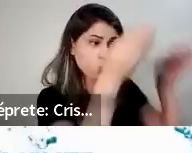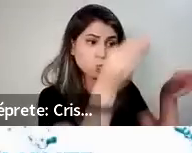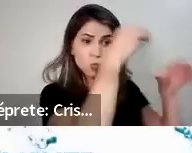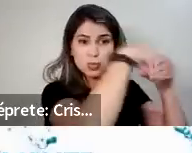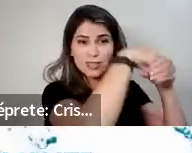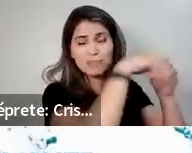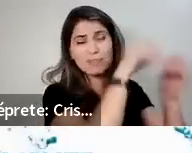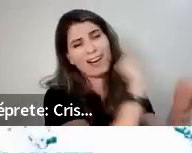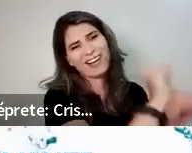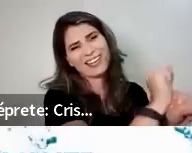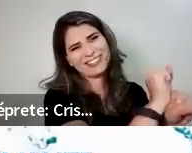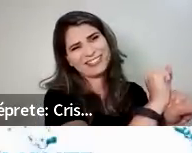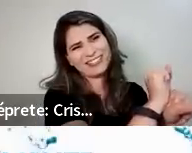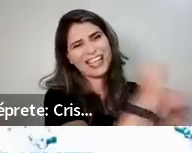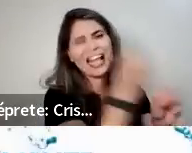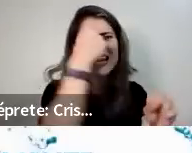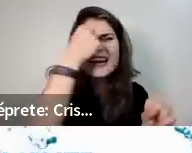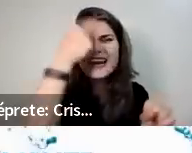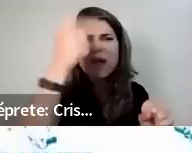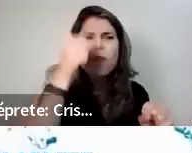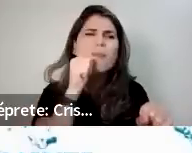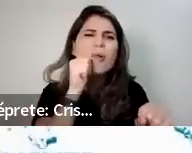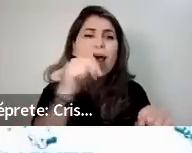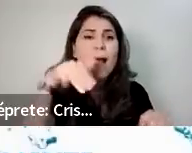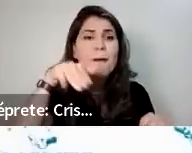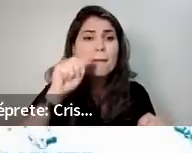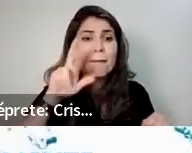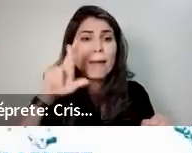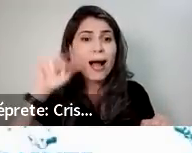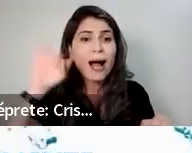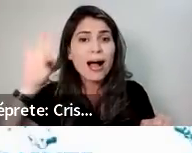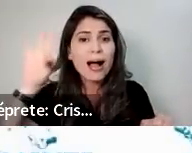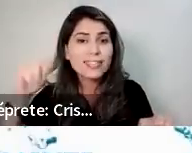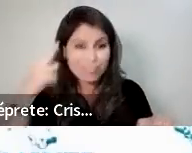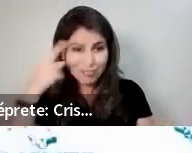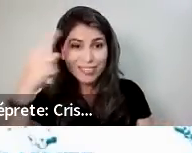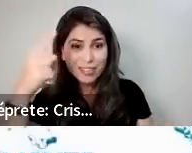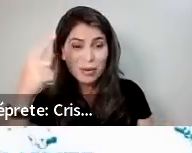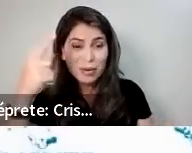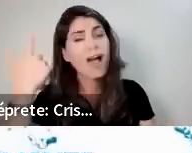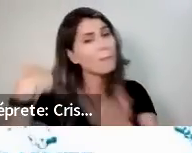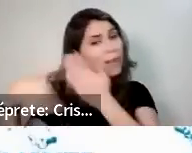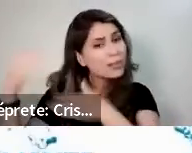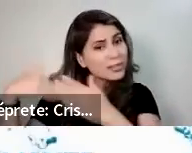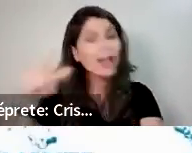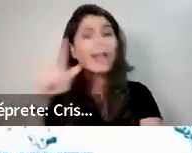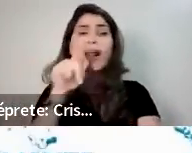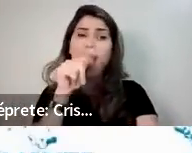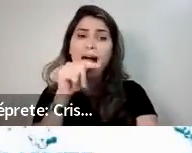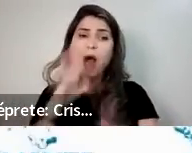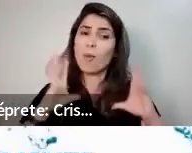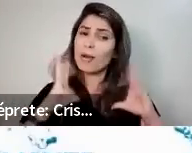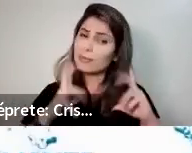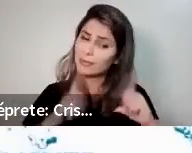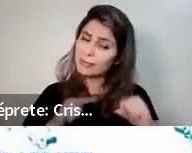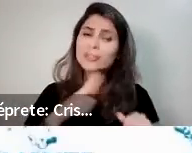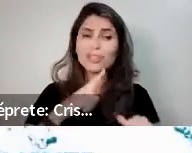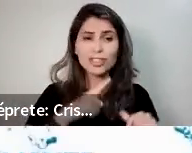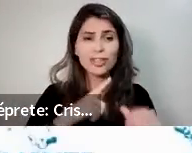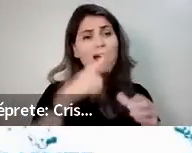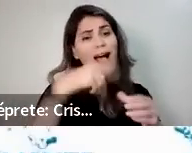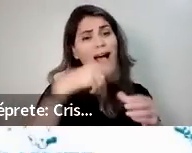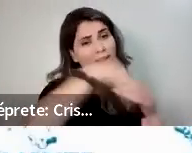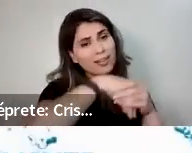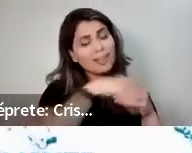a Marta, que acabou de falar conosco. E não... O organismo não absorvia tanto essa água. Agora, olha